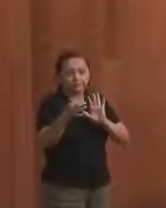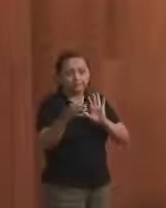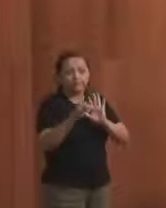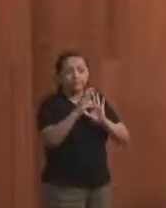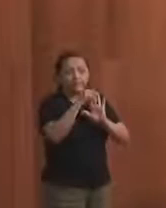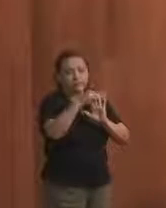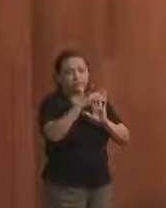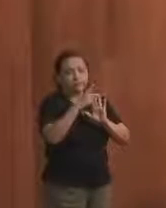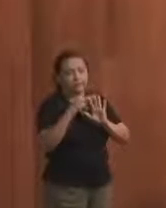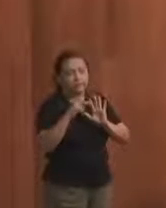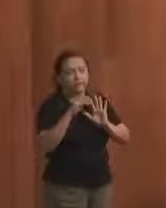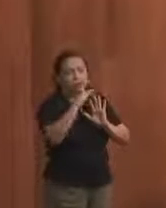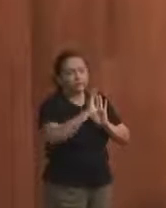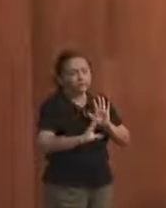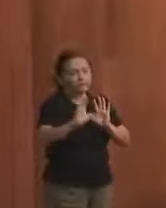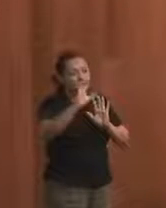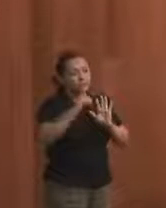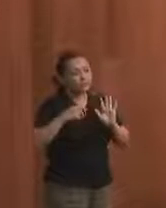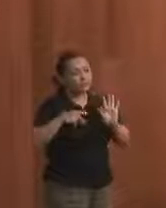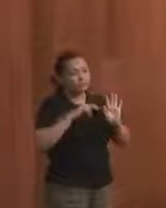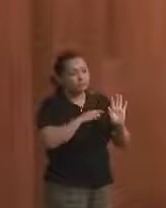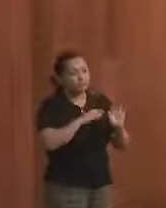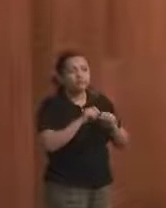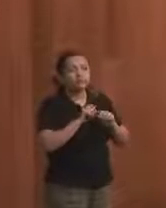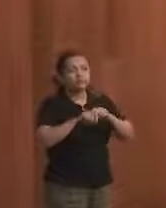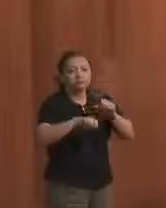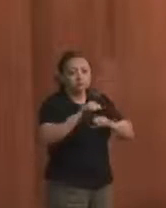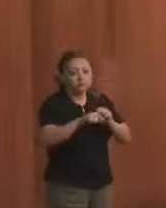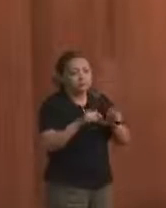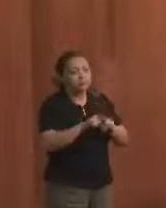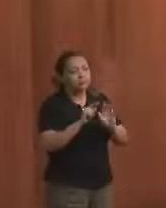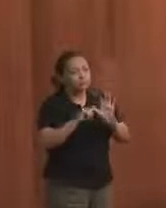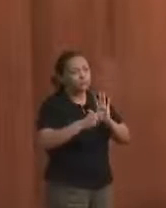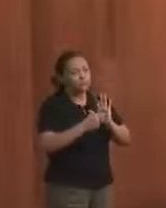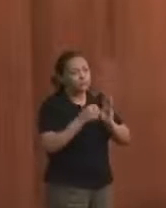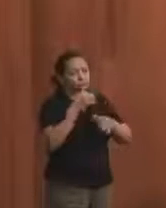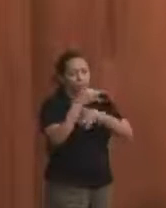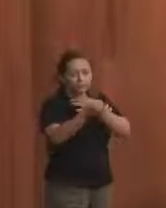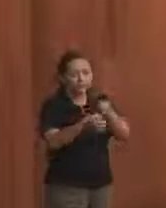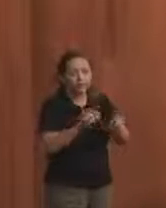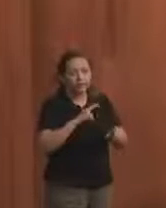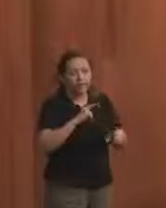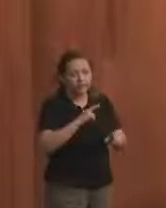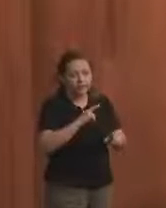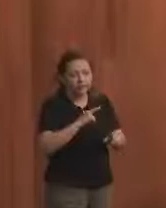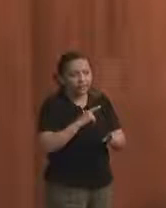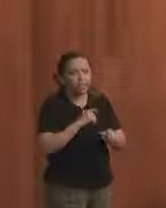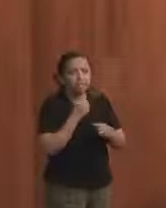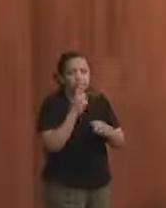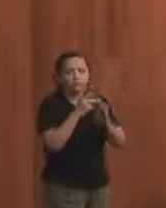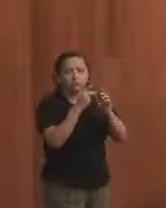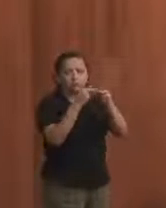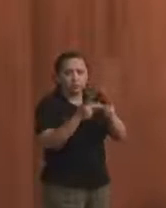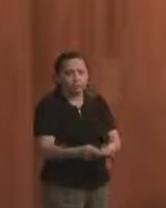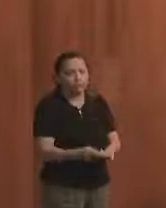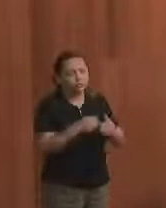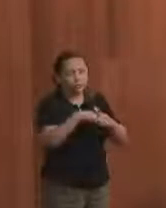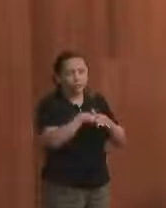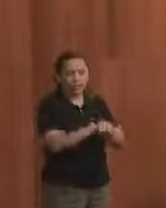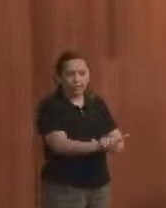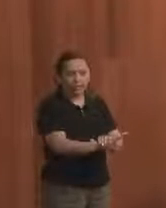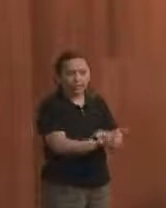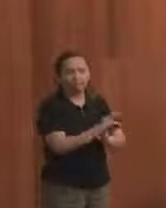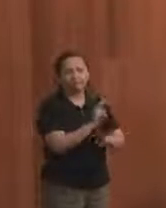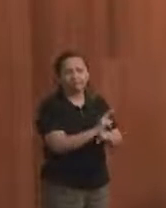CNMP pode funcionar como replicador das reformas, e um dos pontos comentados é que existem bons projetos na gaveta. Então,